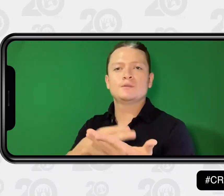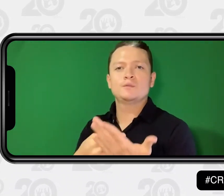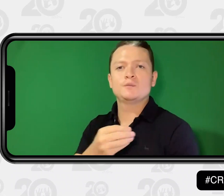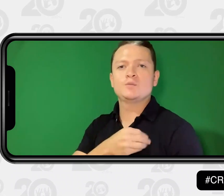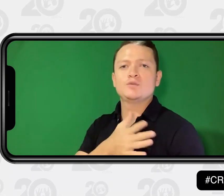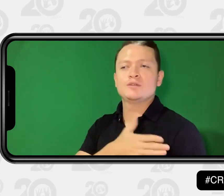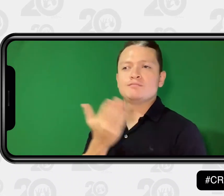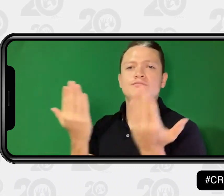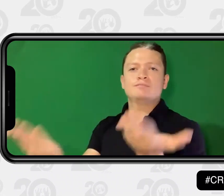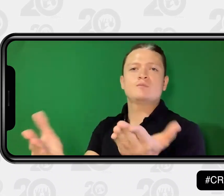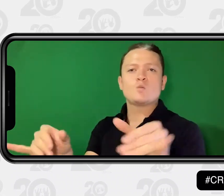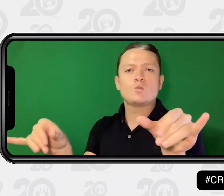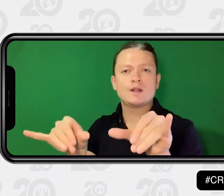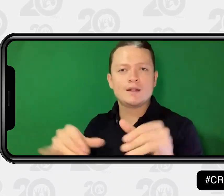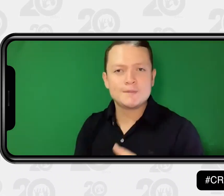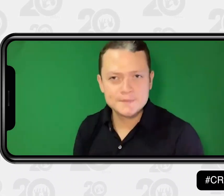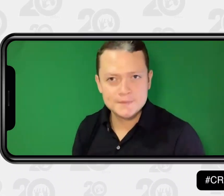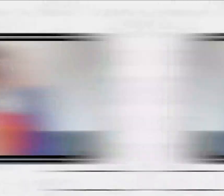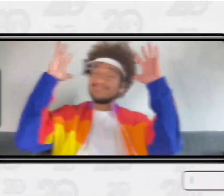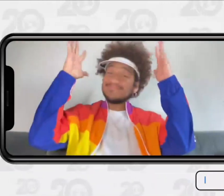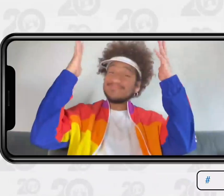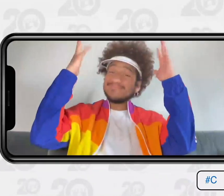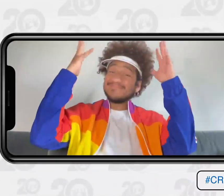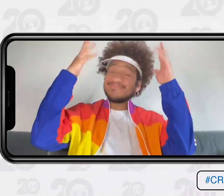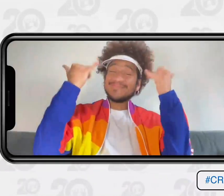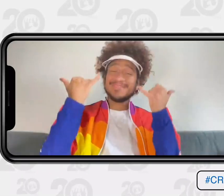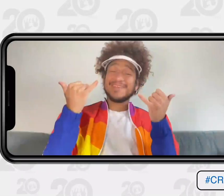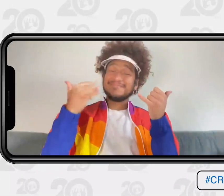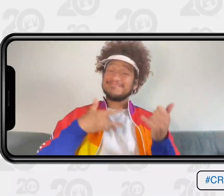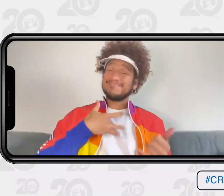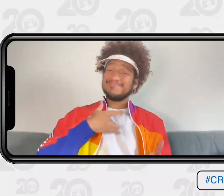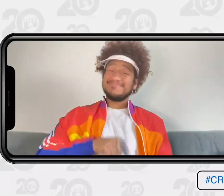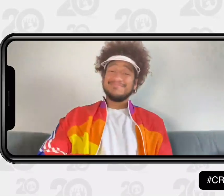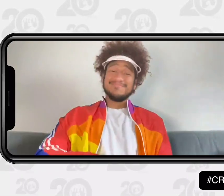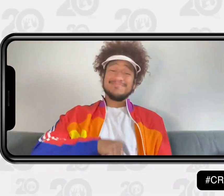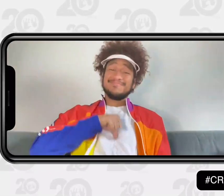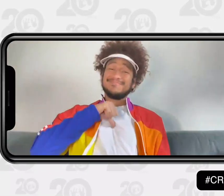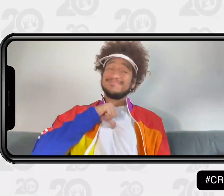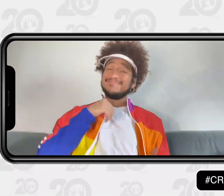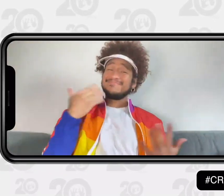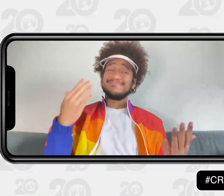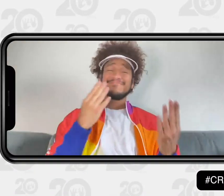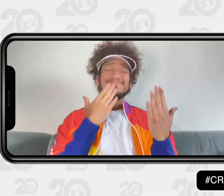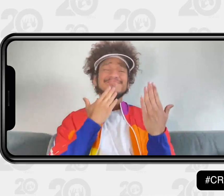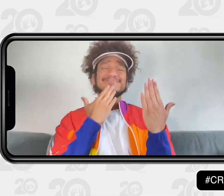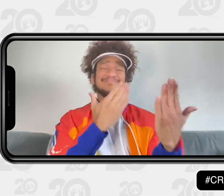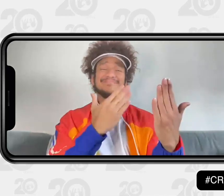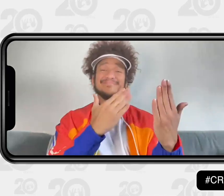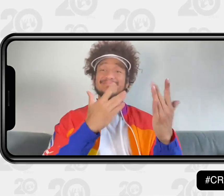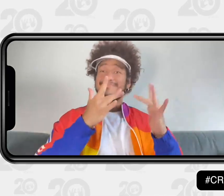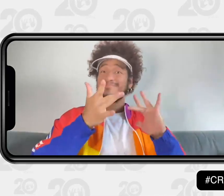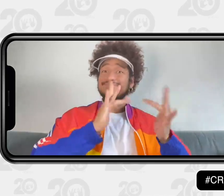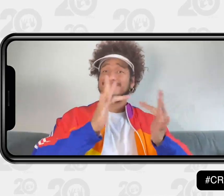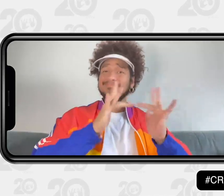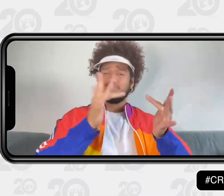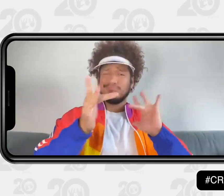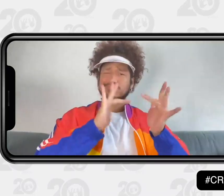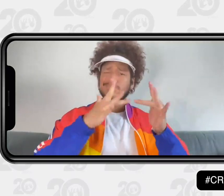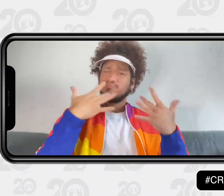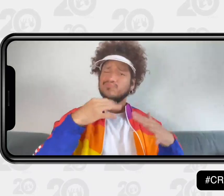oportunidad de la comunicación y también los intérpretes tengan la oportunidad. Felicitaciones, me siento muy orgulloso y agradecido